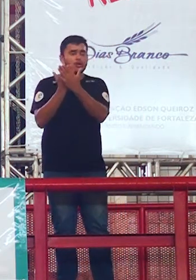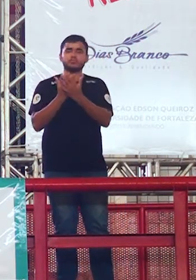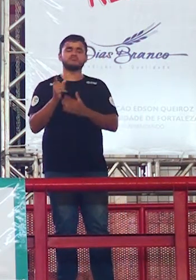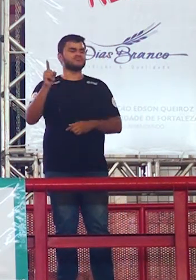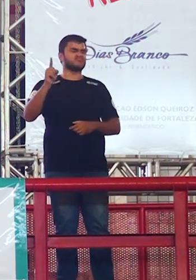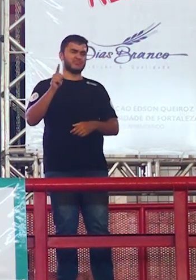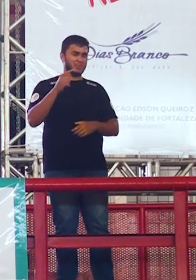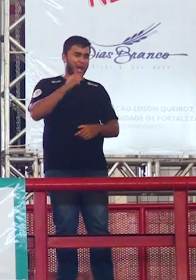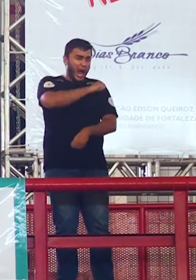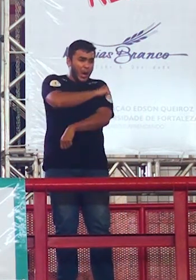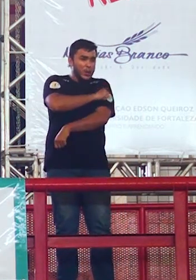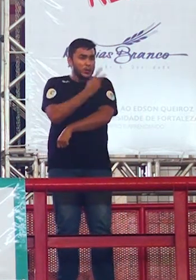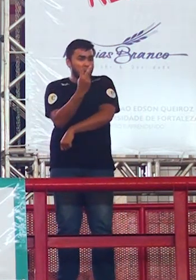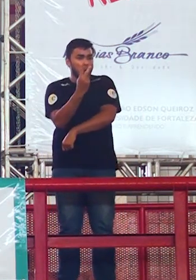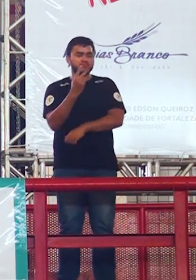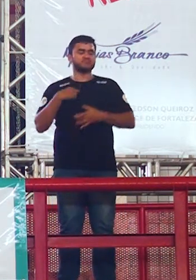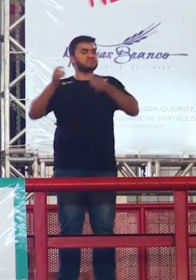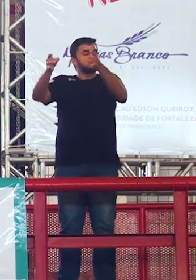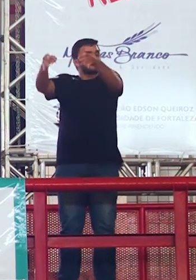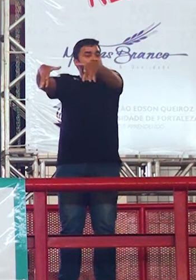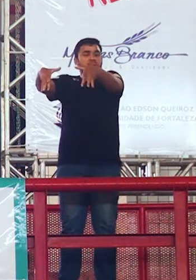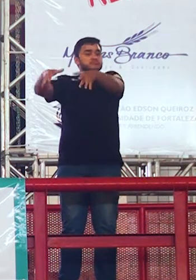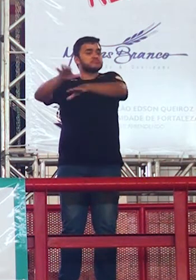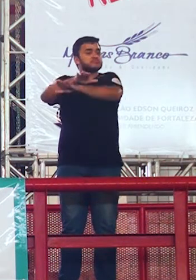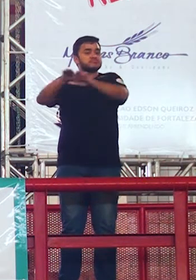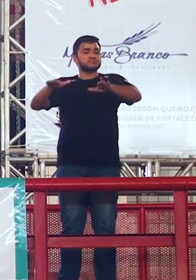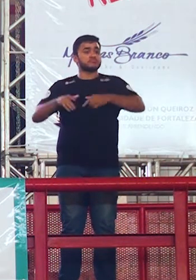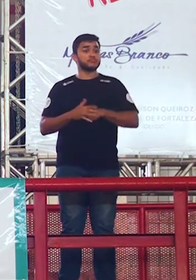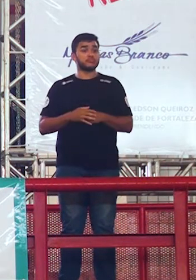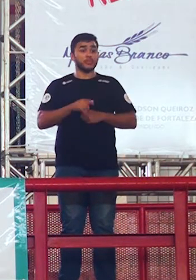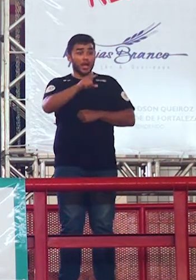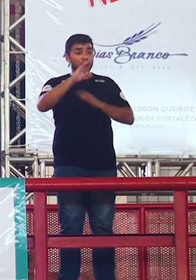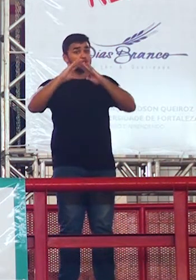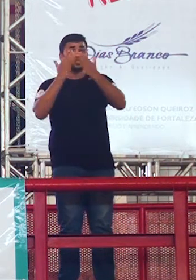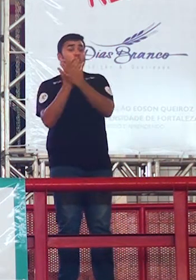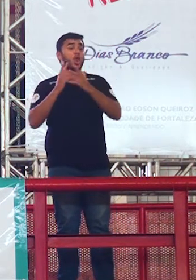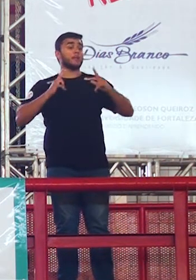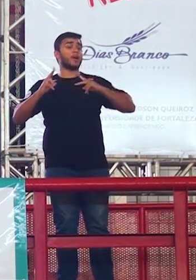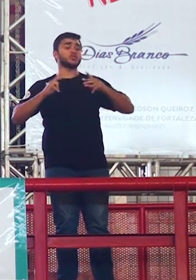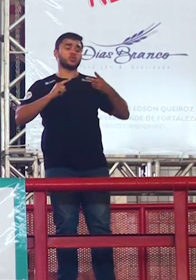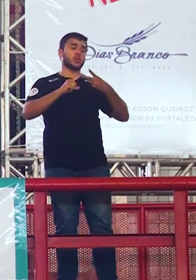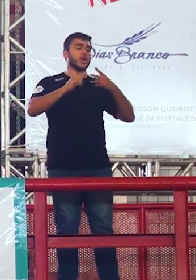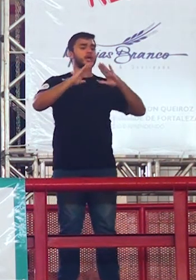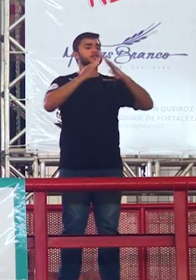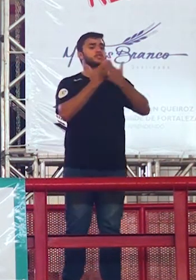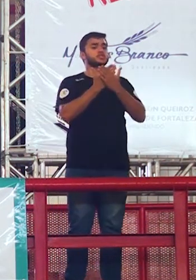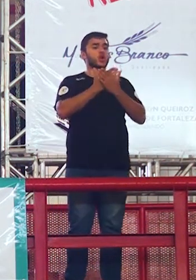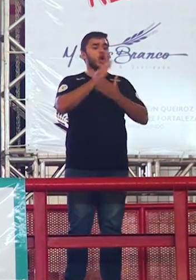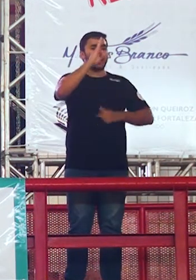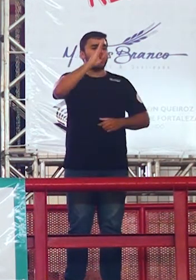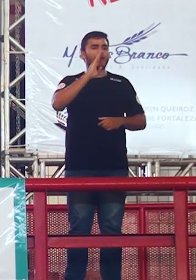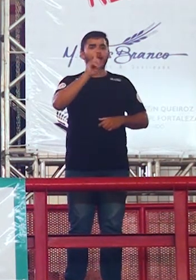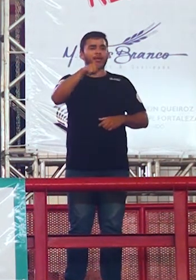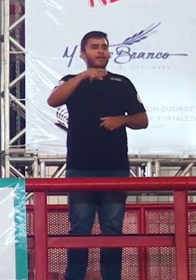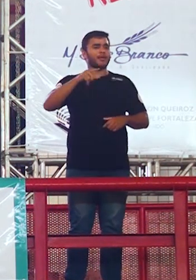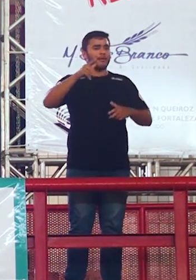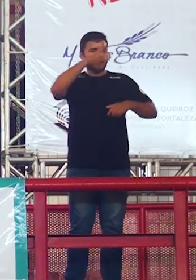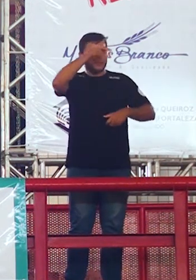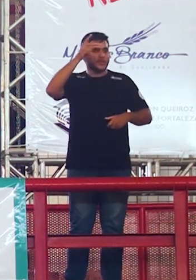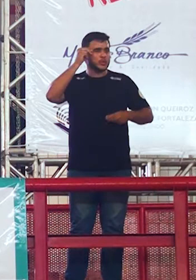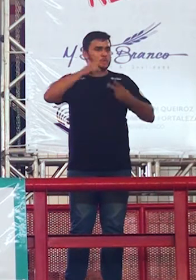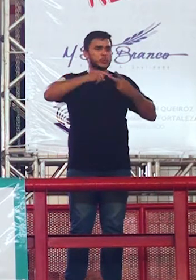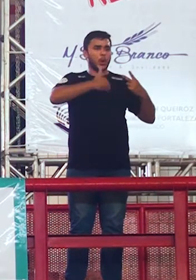sejam as particulares ou públicas não estão preparadas pra educar nossos estudantes surdos prove isso